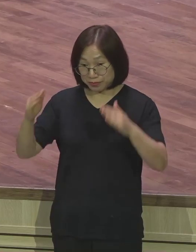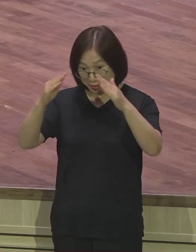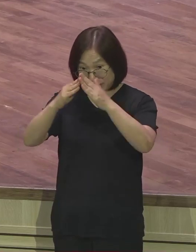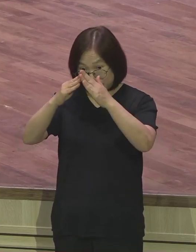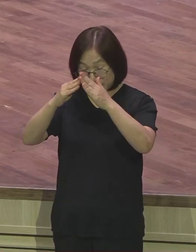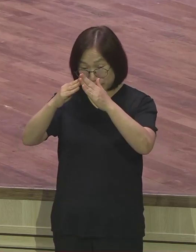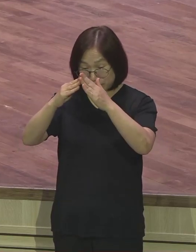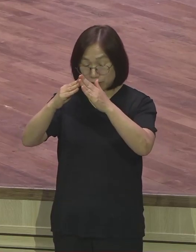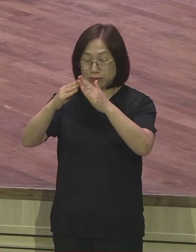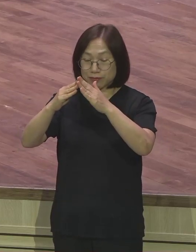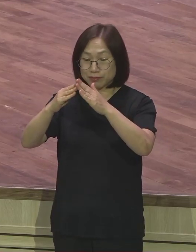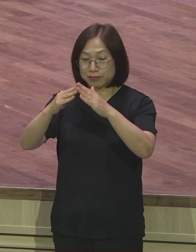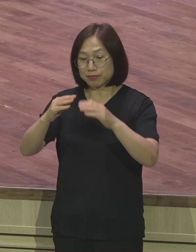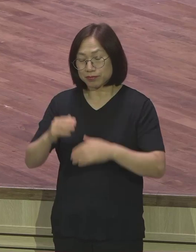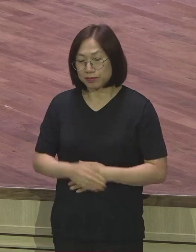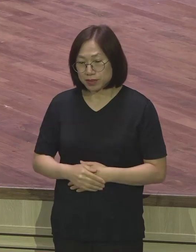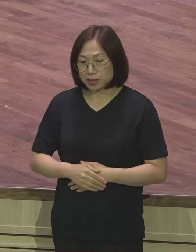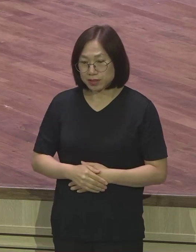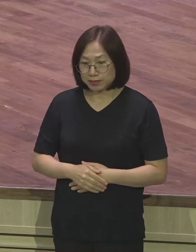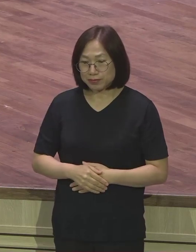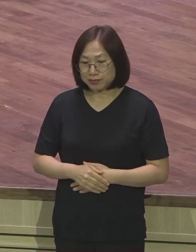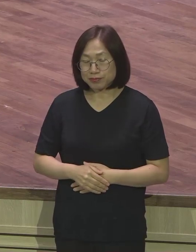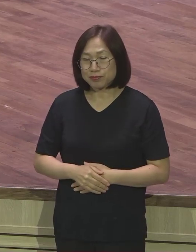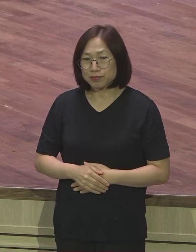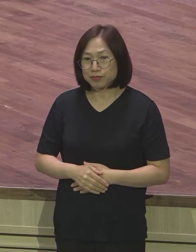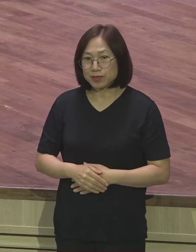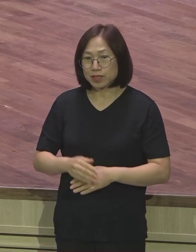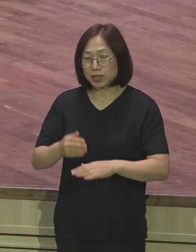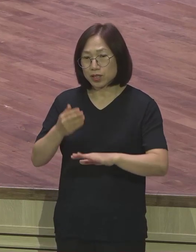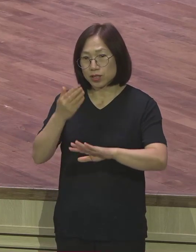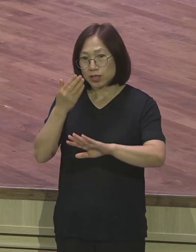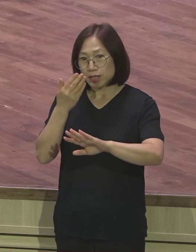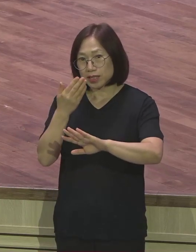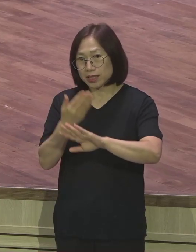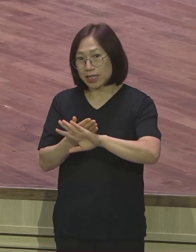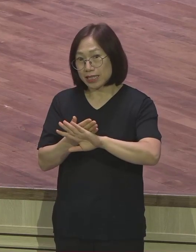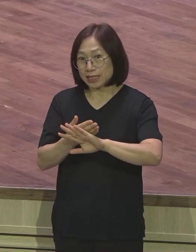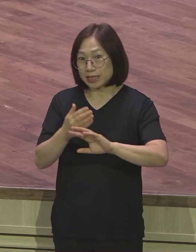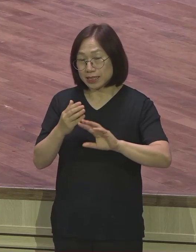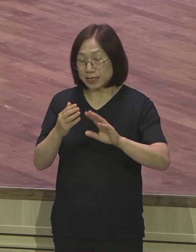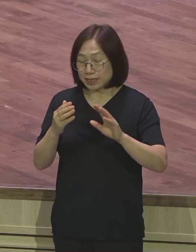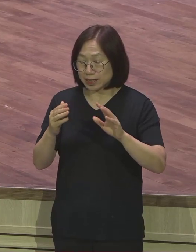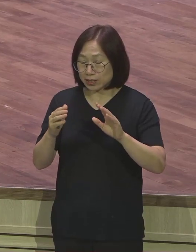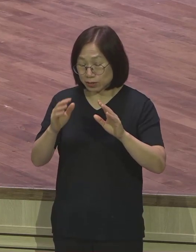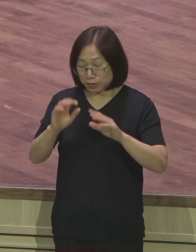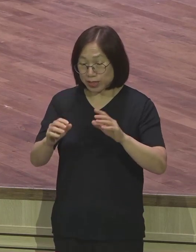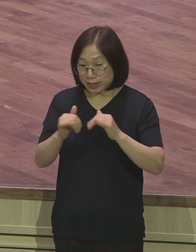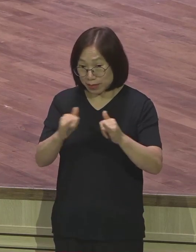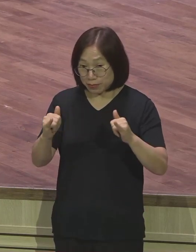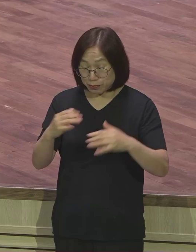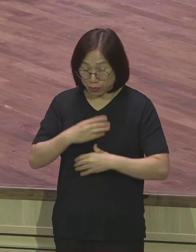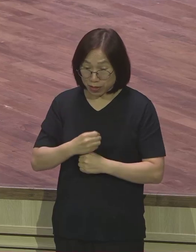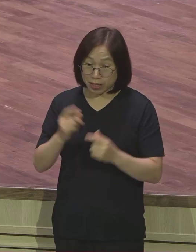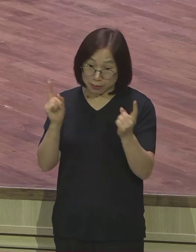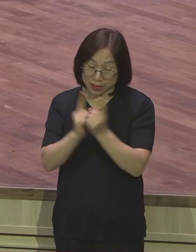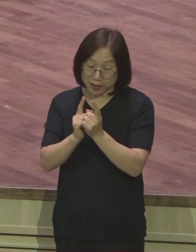밥도 먹을 수 있고 외부 사람들도 편하게 접견도 할 수 있고 면회도 할 수 있는 그러한 상태입니다 왜? 로마